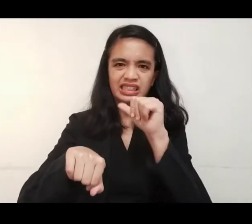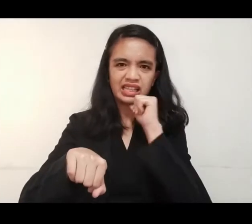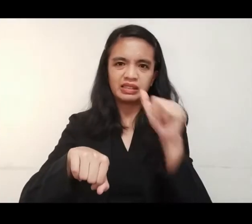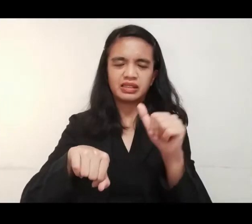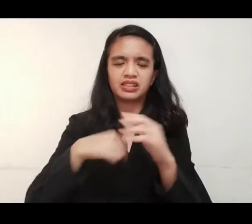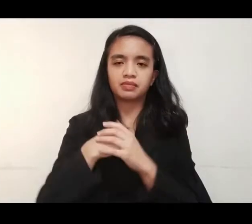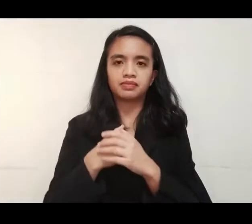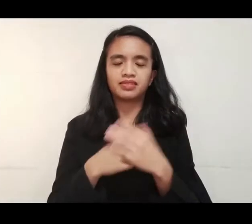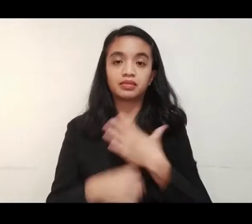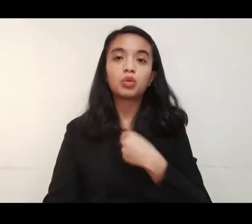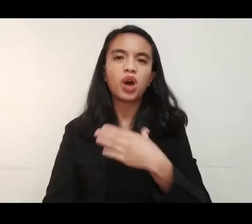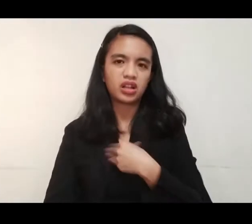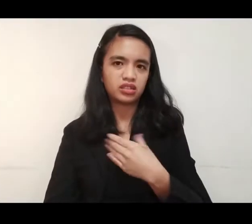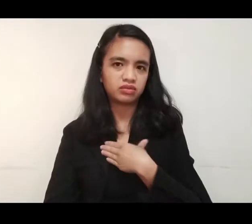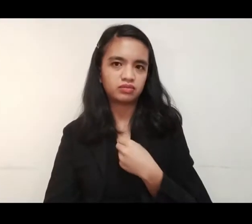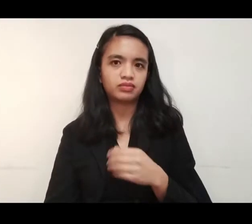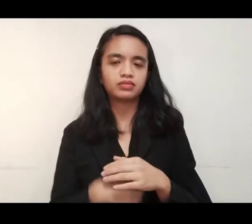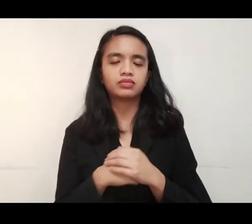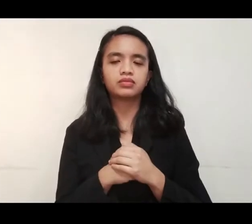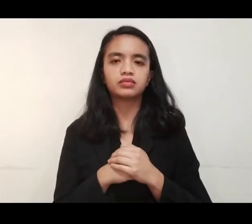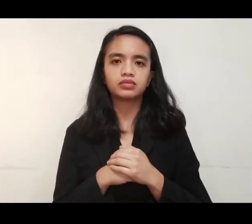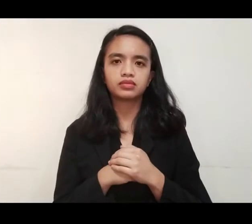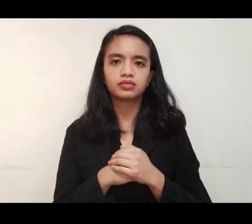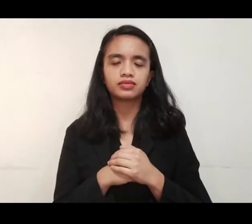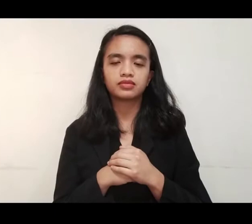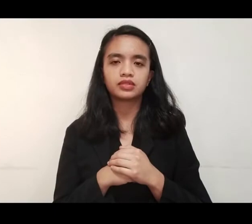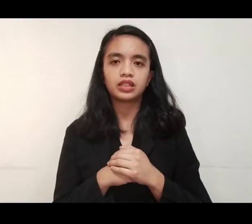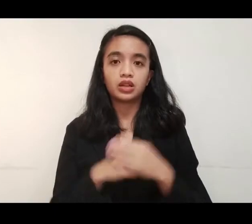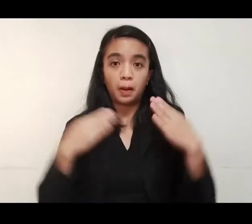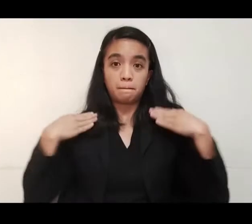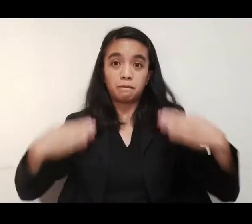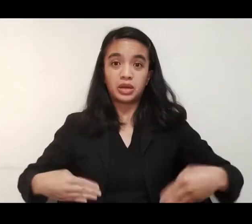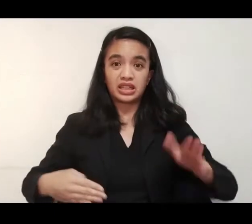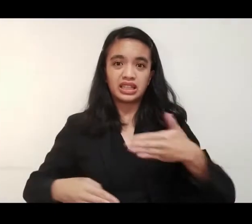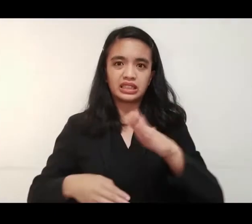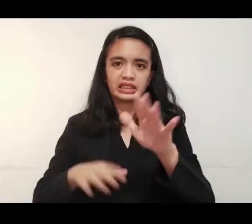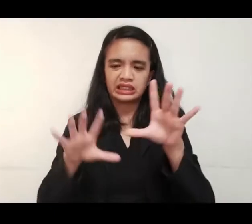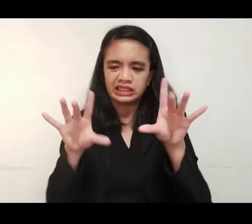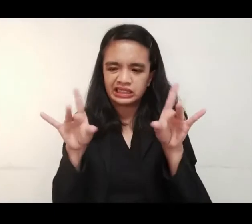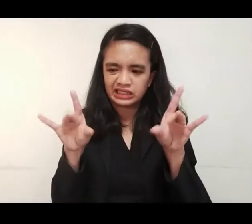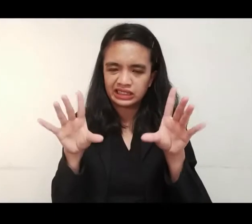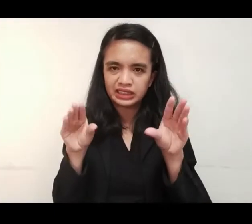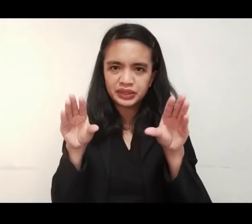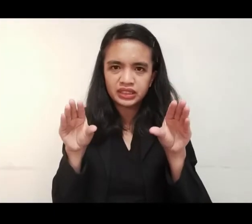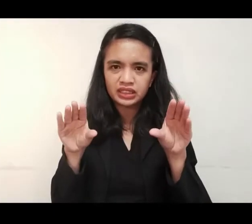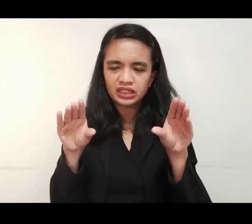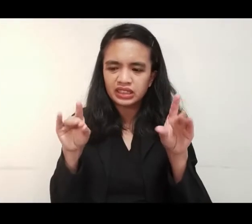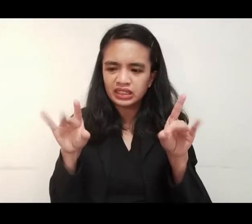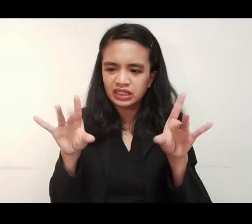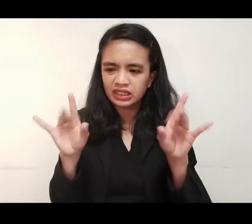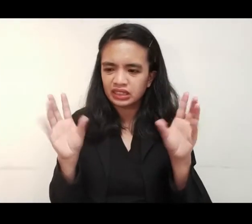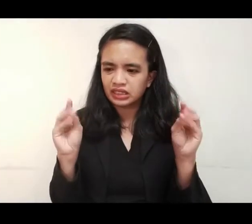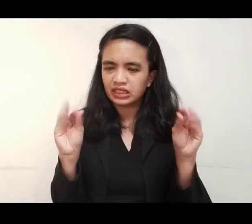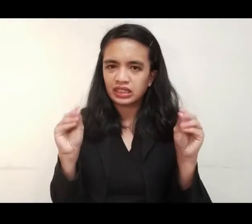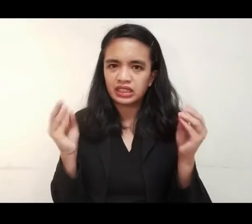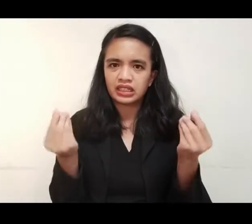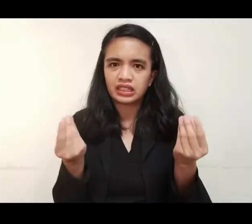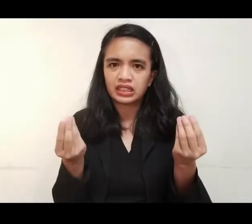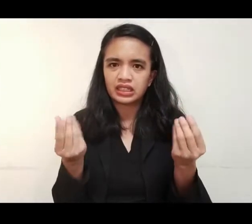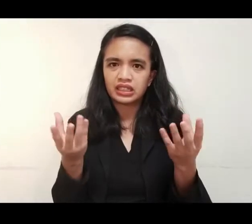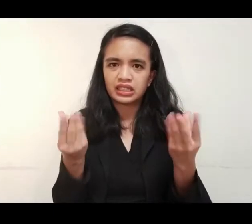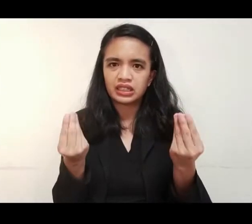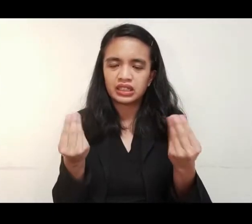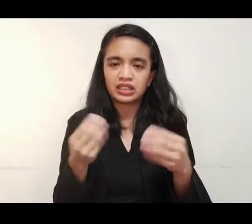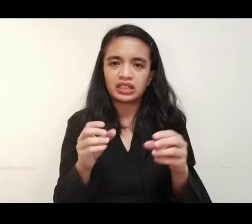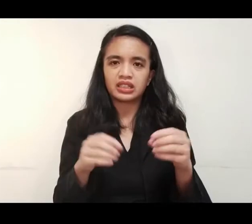putis niya parang maputi na siya yung parang ano na yung katawan malambot na masyado kahit anong paglagay mo ng